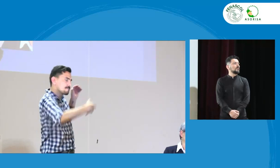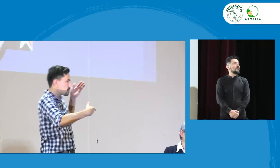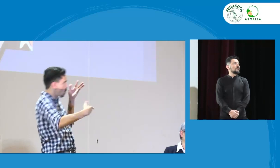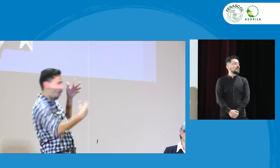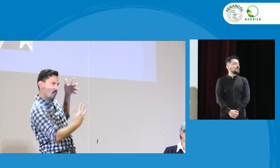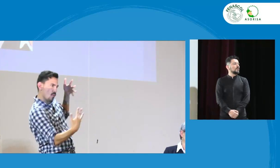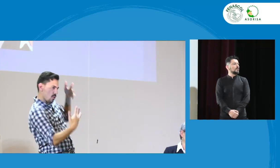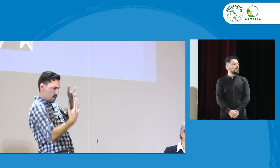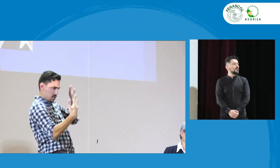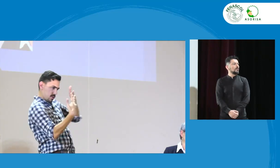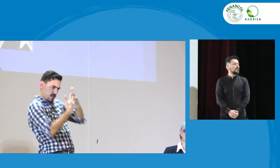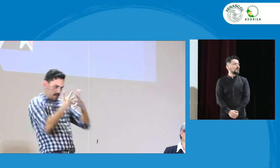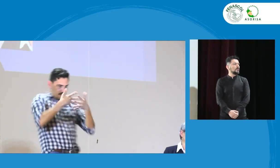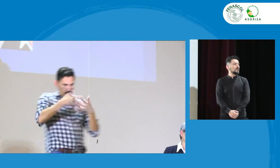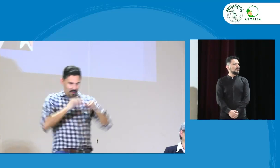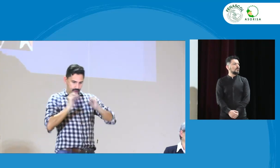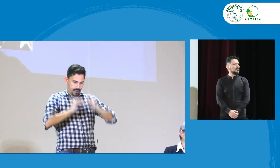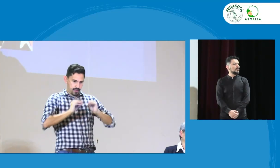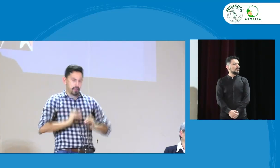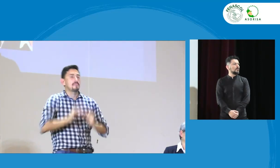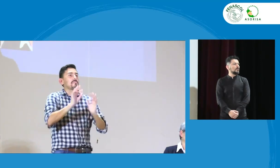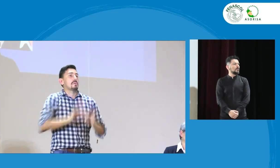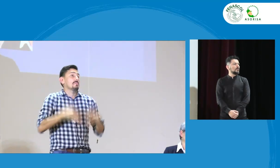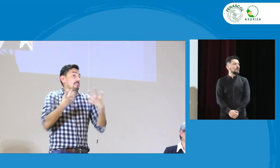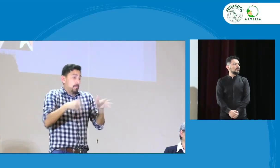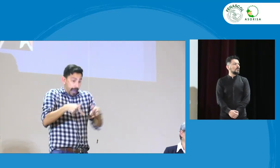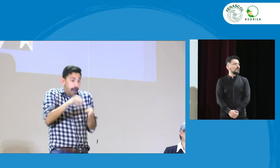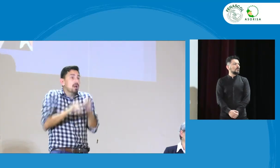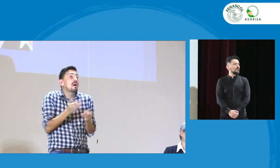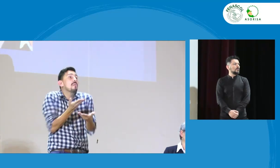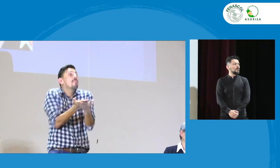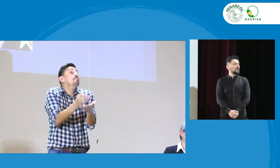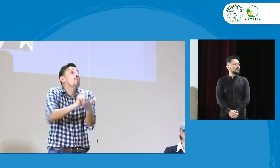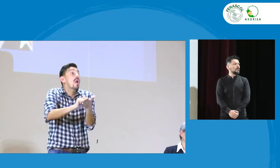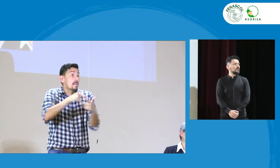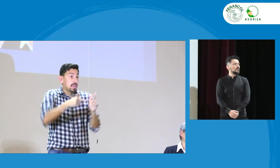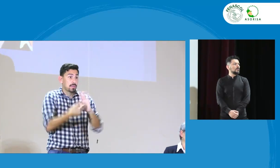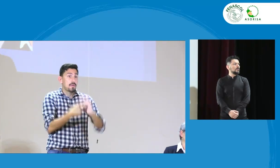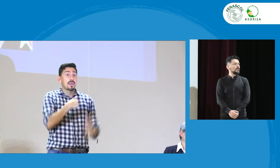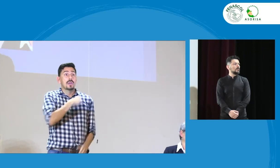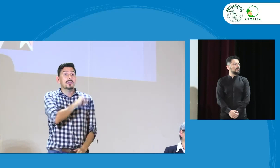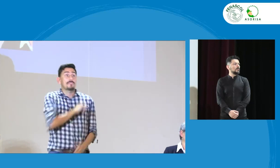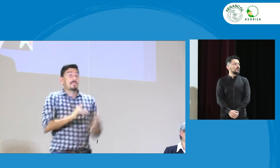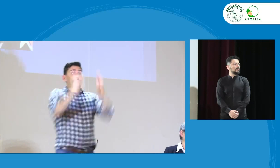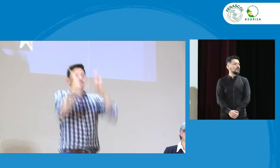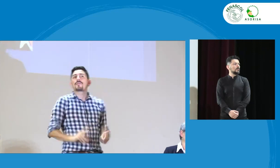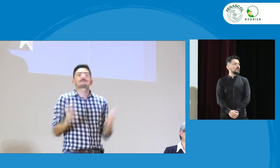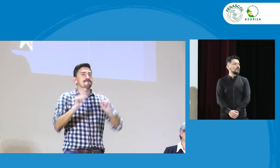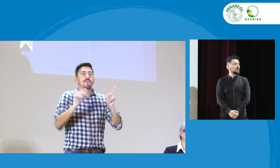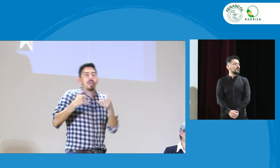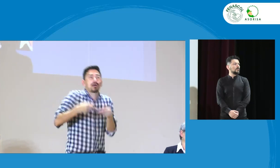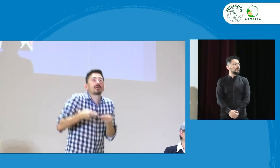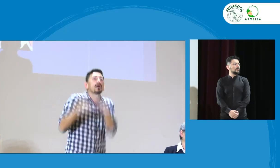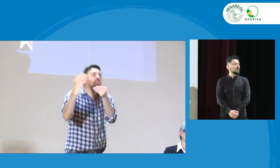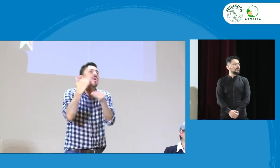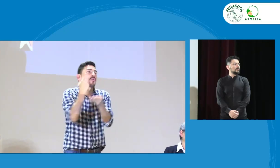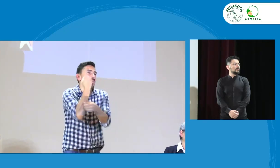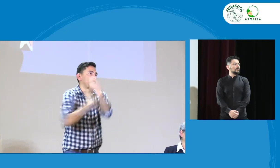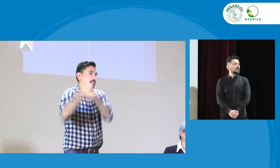acuerdo a las normas técnicas que hacen parte de los documentos oficiales. Es un documento borrador. El INSOR no toma estas